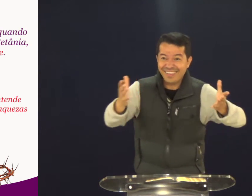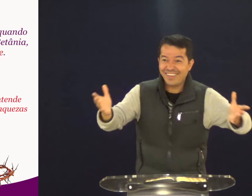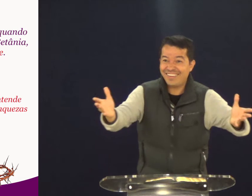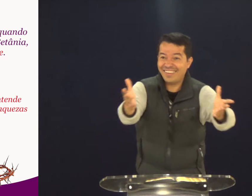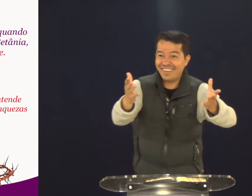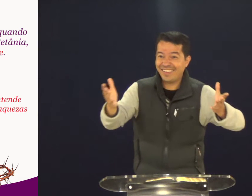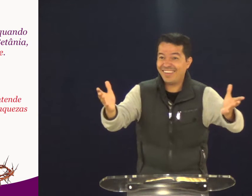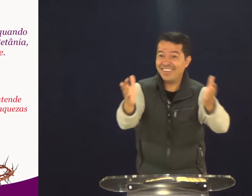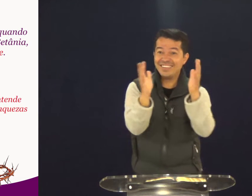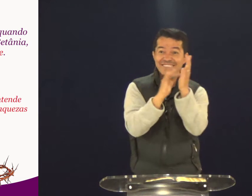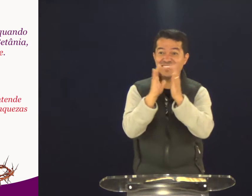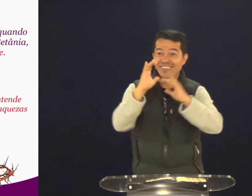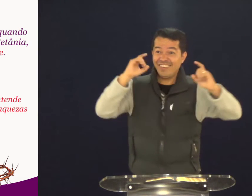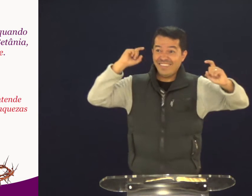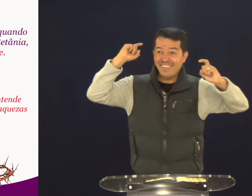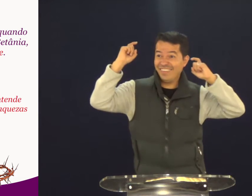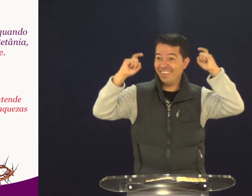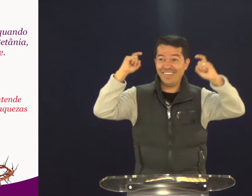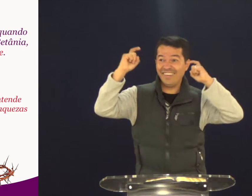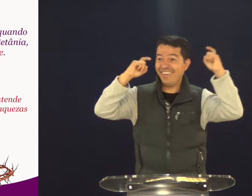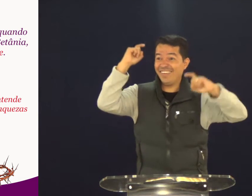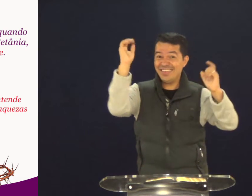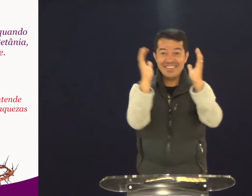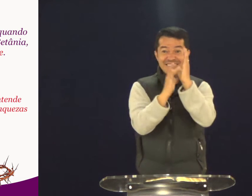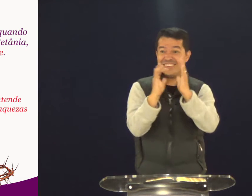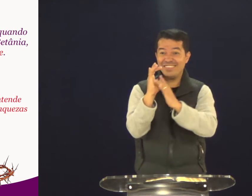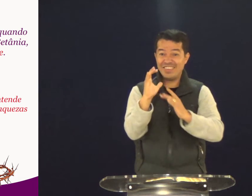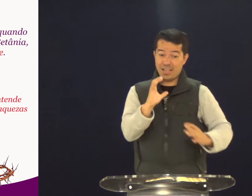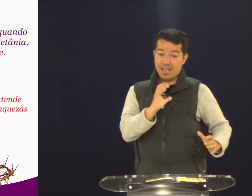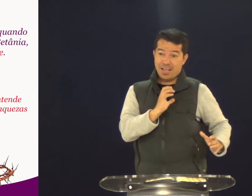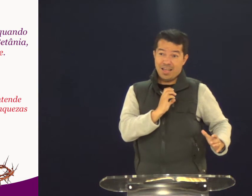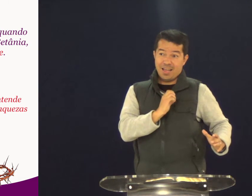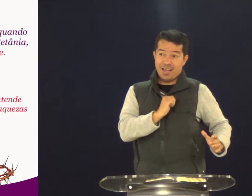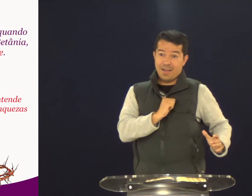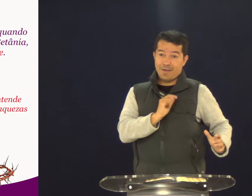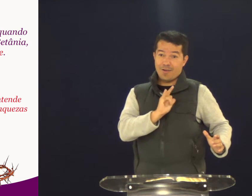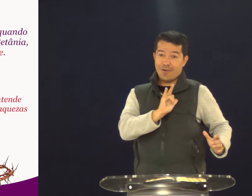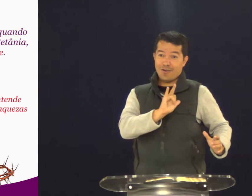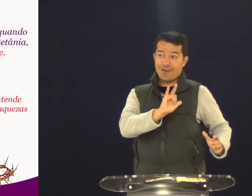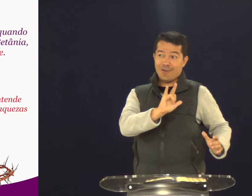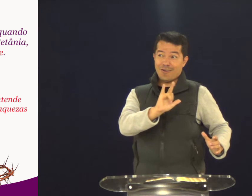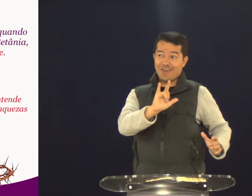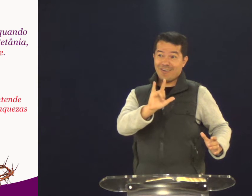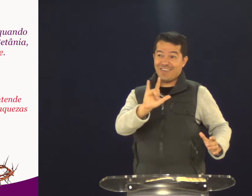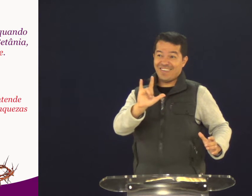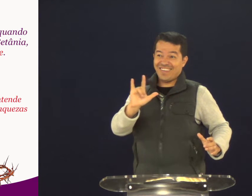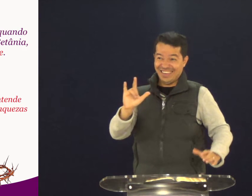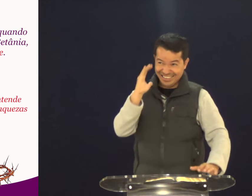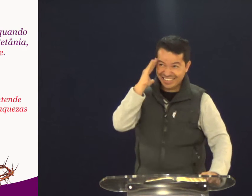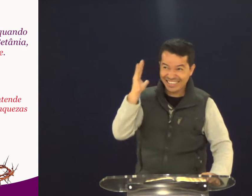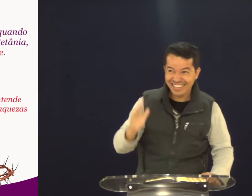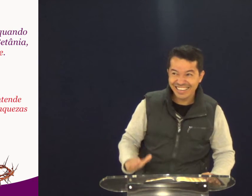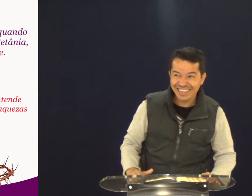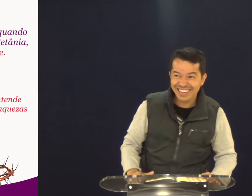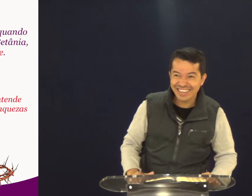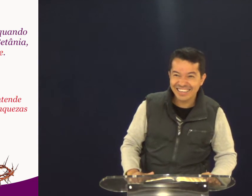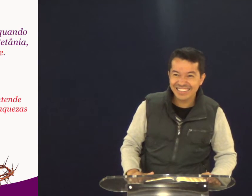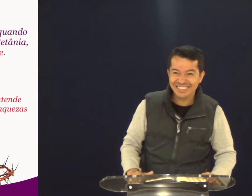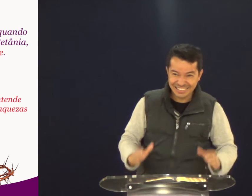encorajar. Jesus está preocupado. Ama você. Jesus te ama.